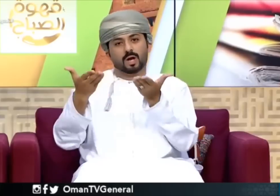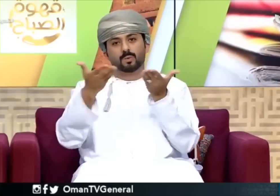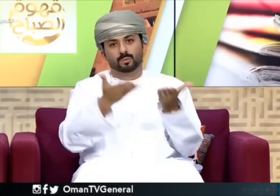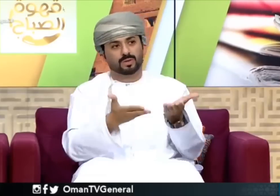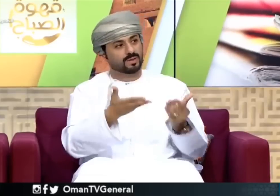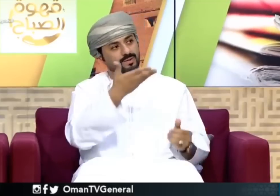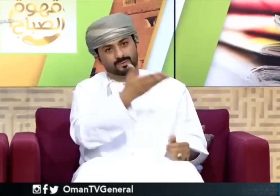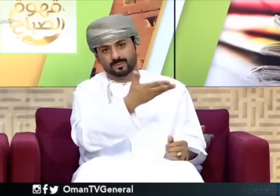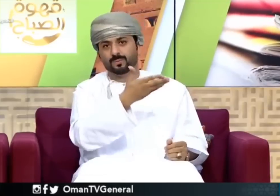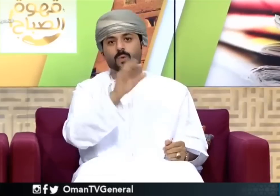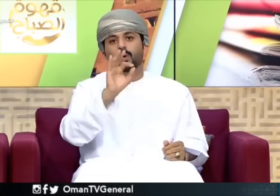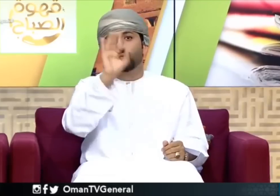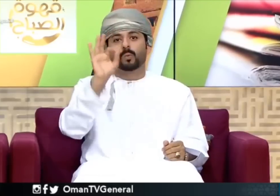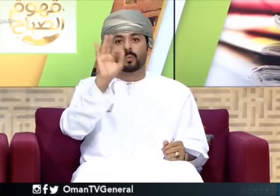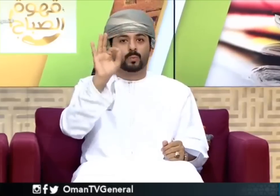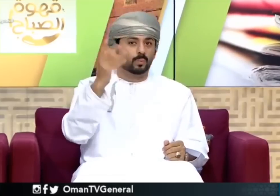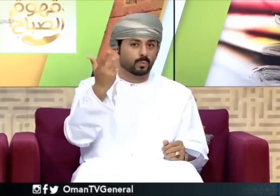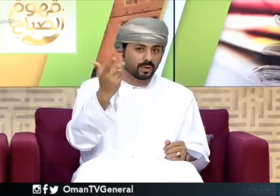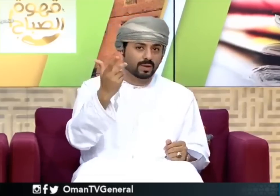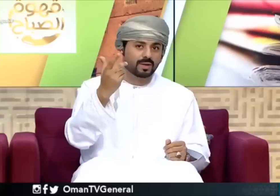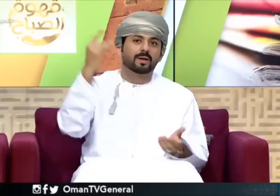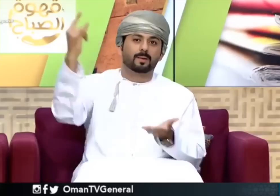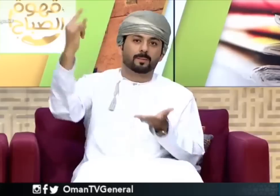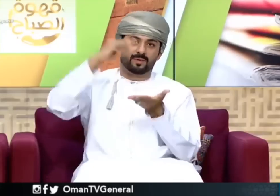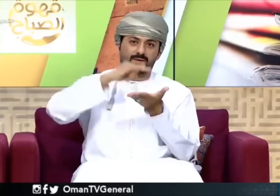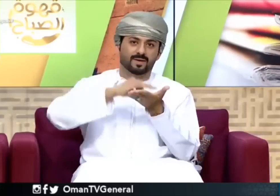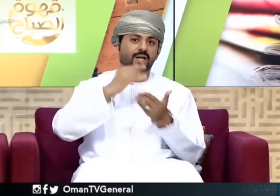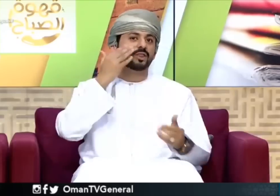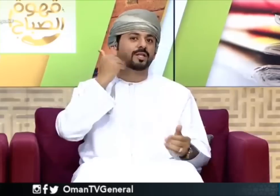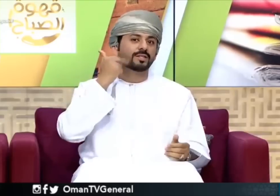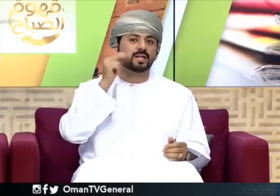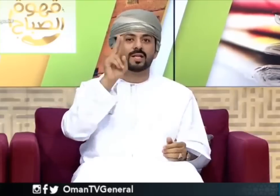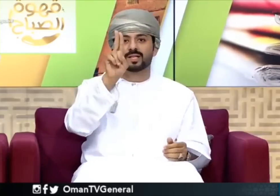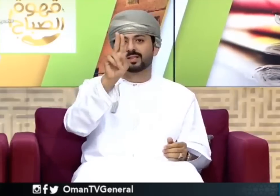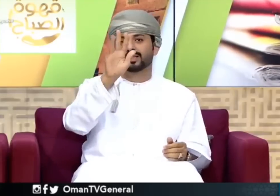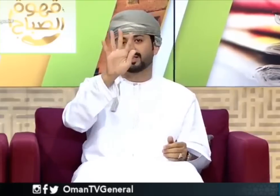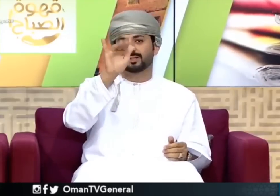أيضاً بضيوفي من وين أتوا من تشيكيا